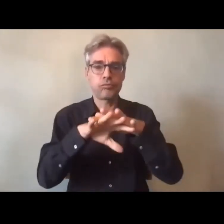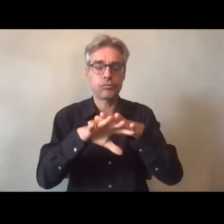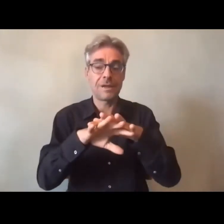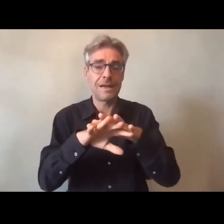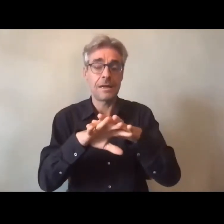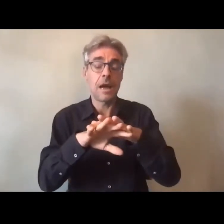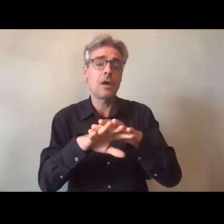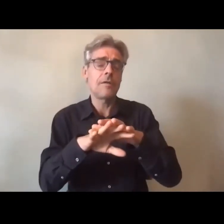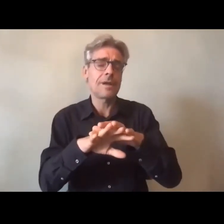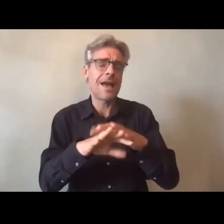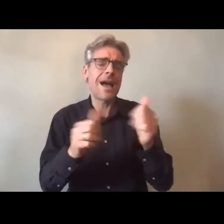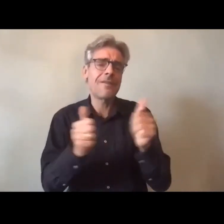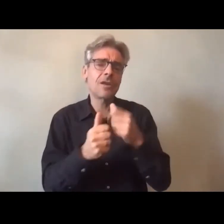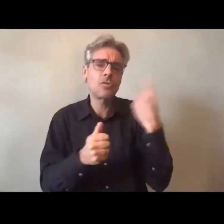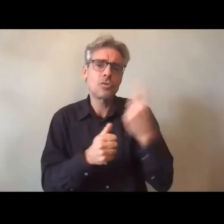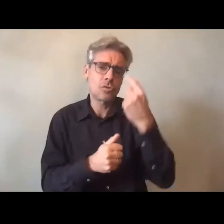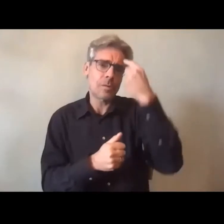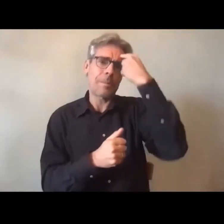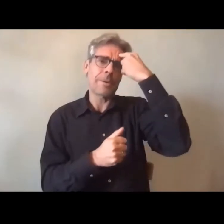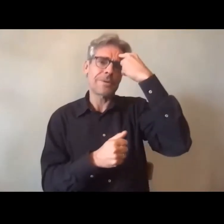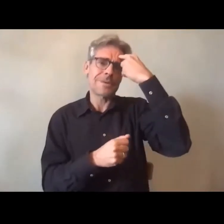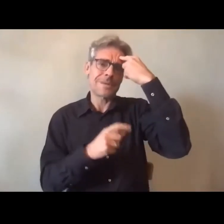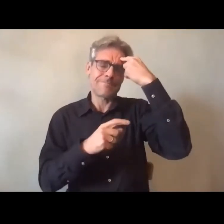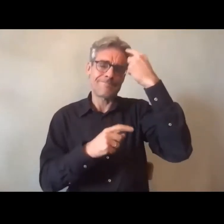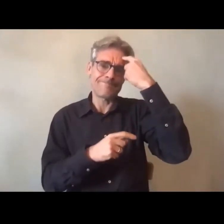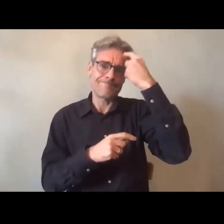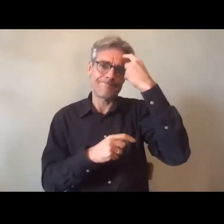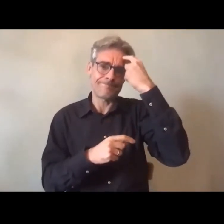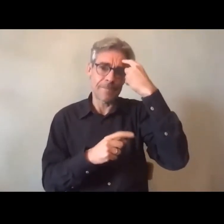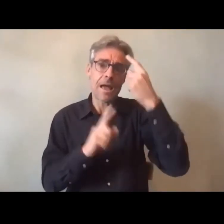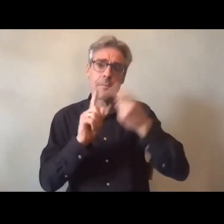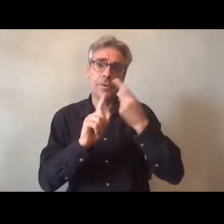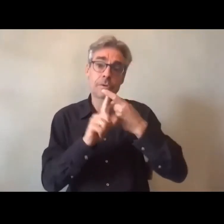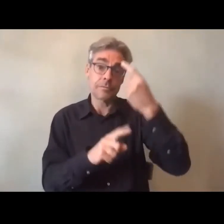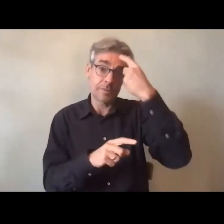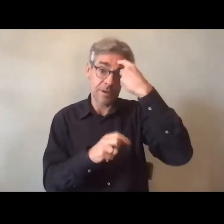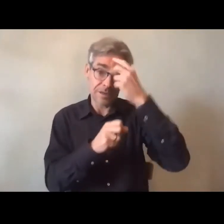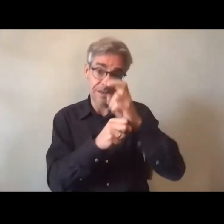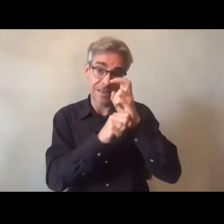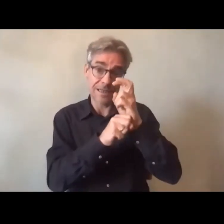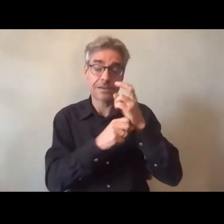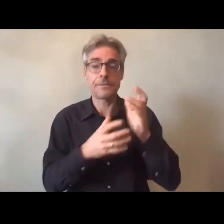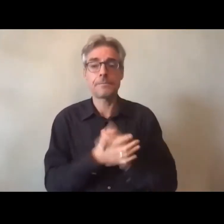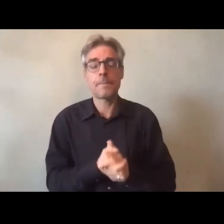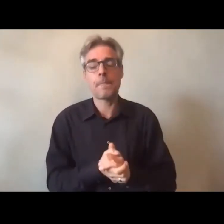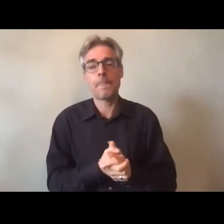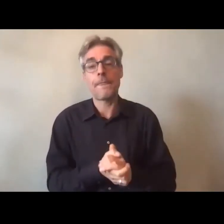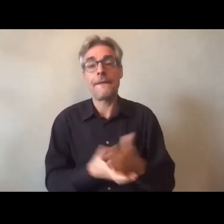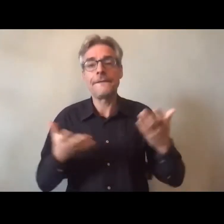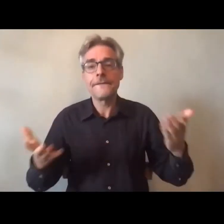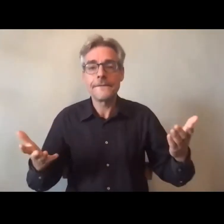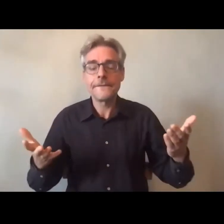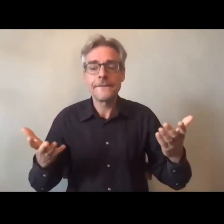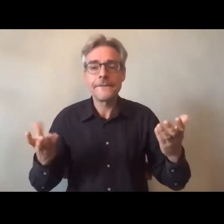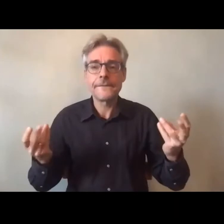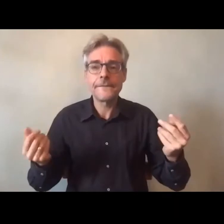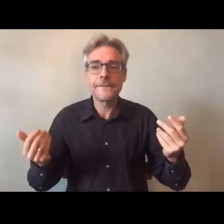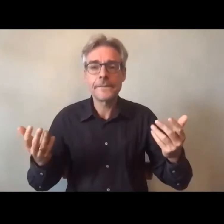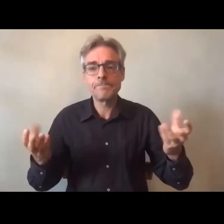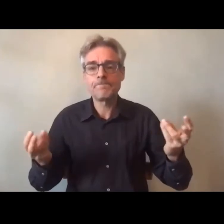souci et là je pense que nous continuerons encore à apprendre au fait de la FIRA avec ce même souci de